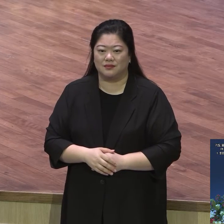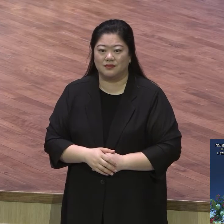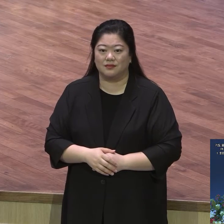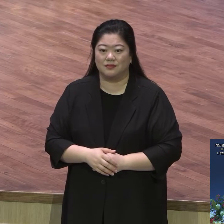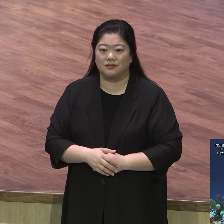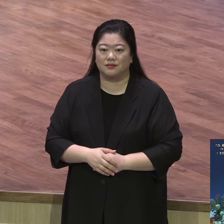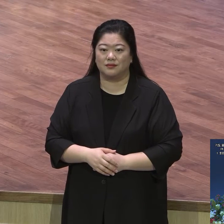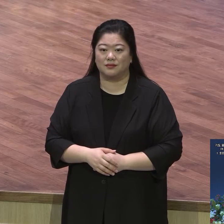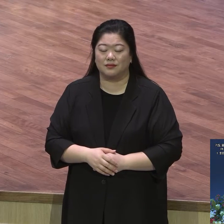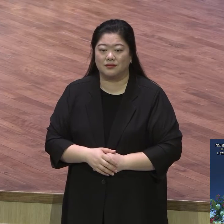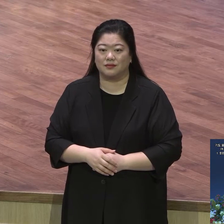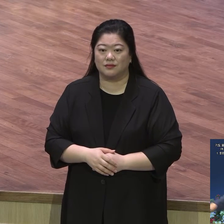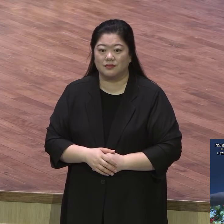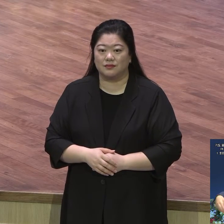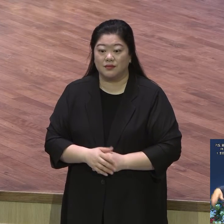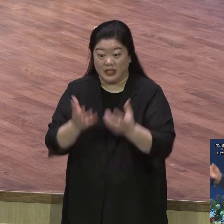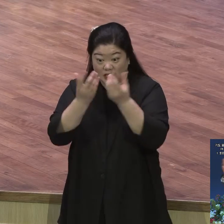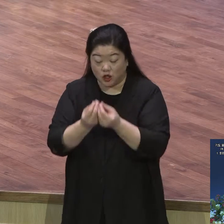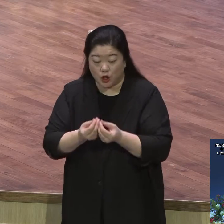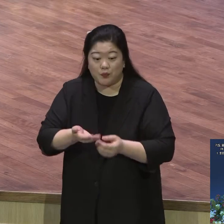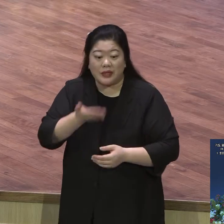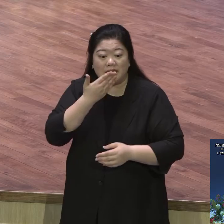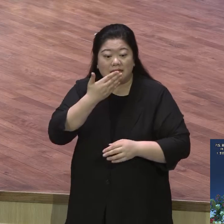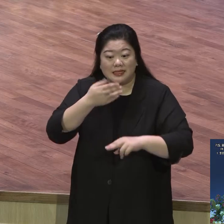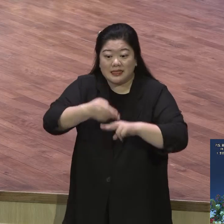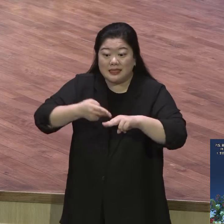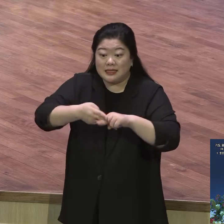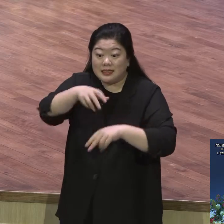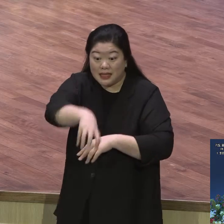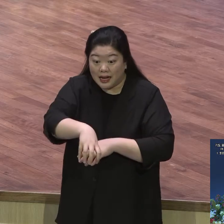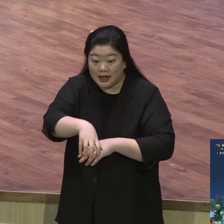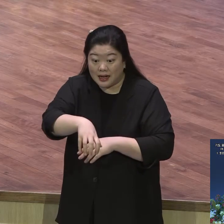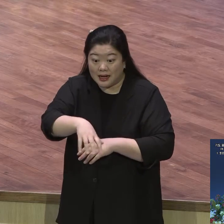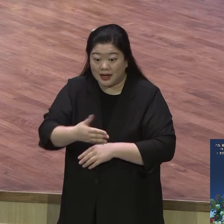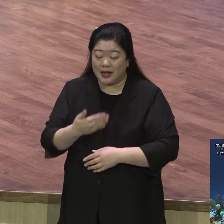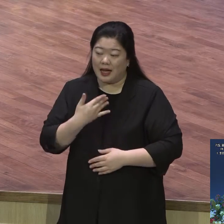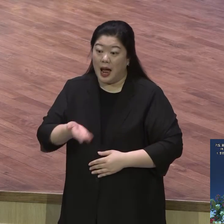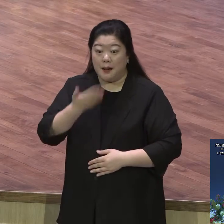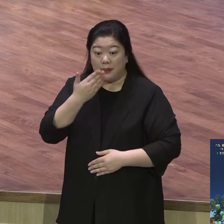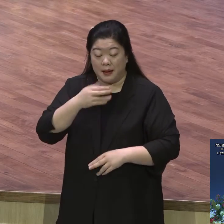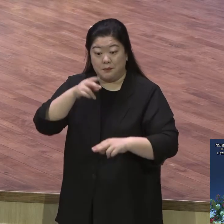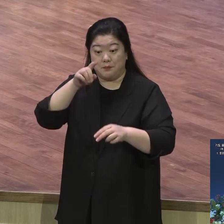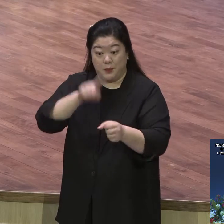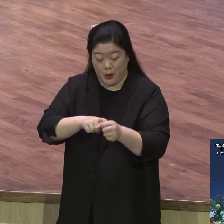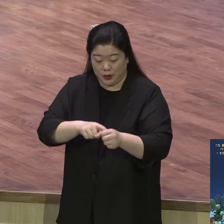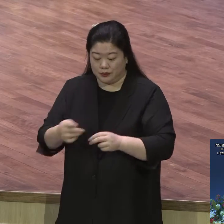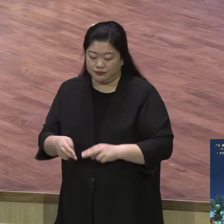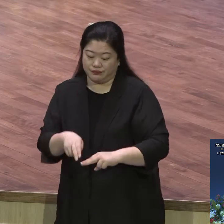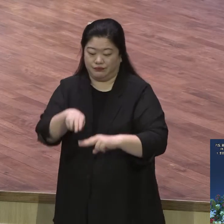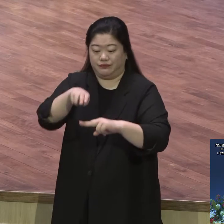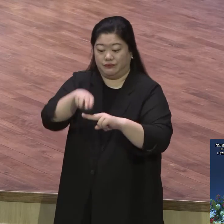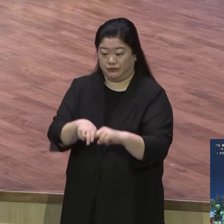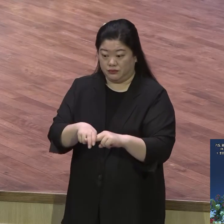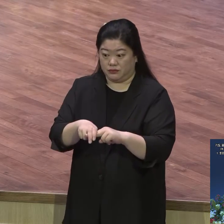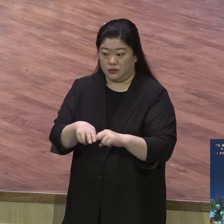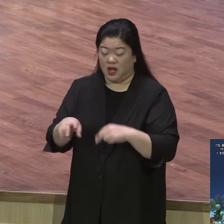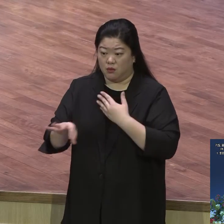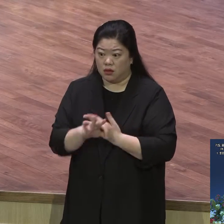손님 앉아 놓고 자기는 막 벌리다 봐 손님 신뢰잖아요 성령이 오셨으면 그분께 물어보고 그분과 대화하고